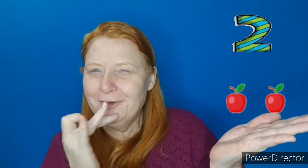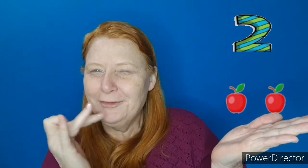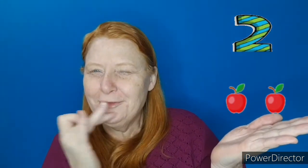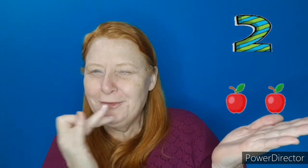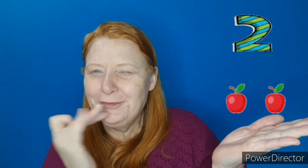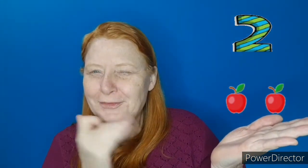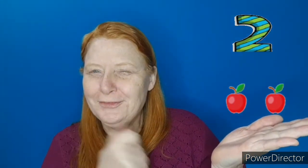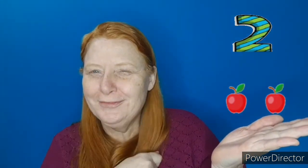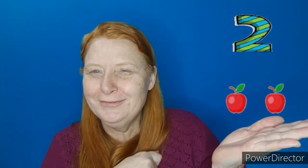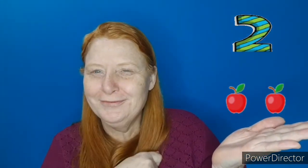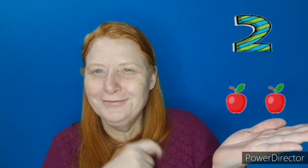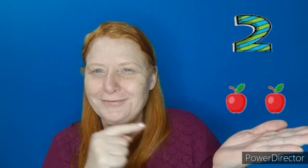Elas são saborosas.